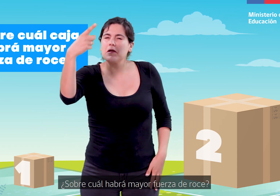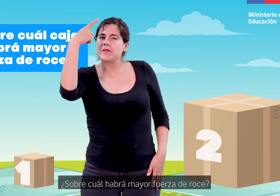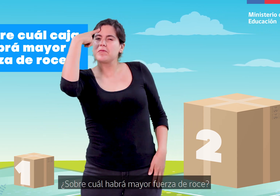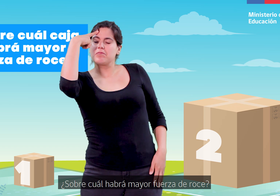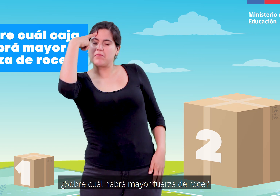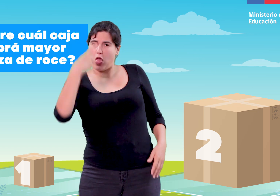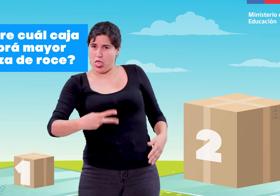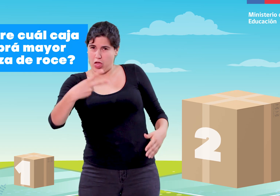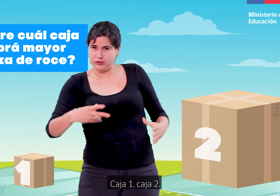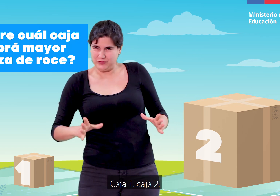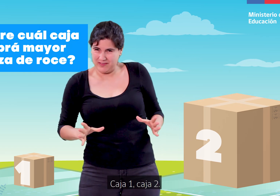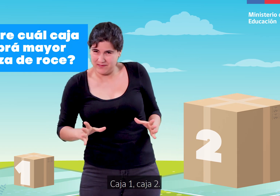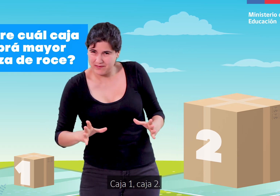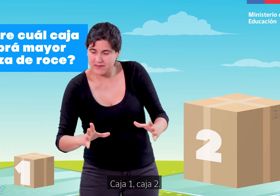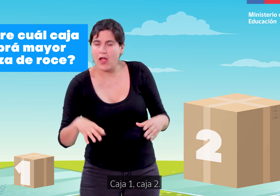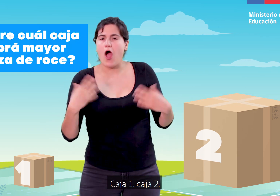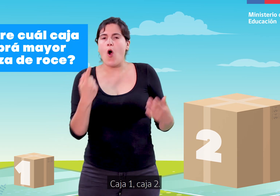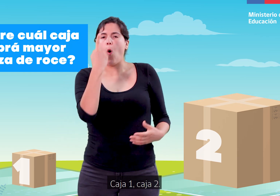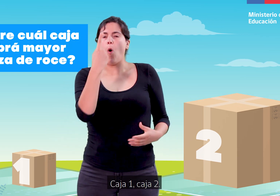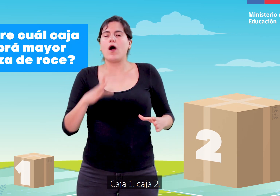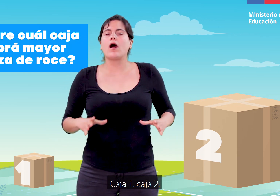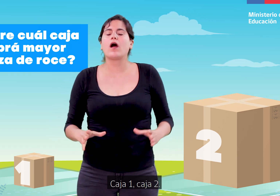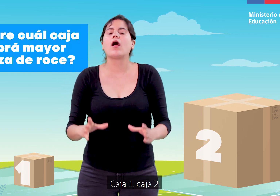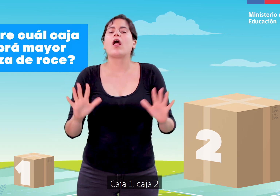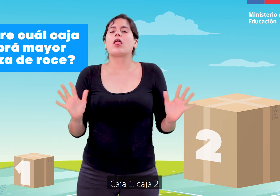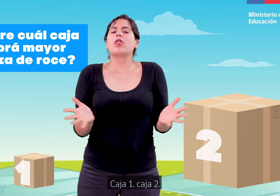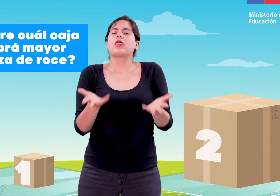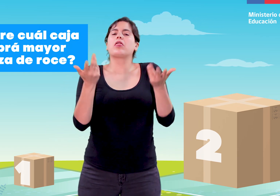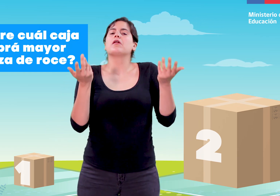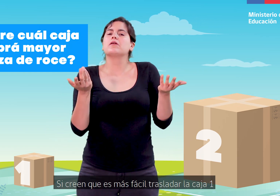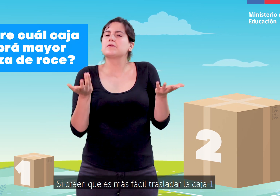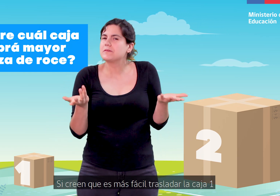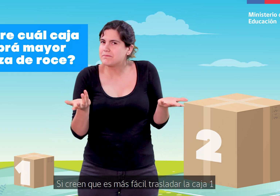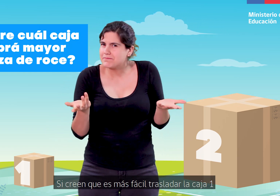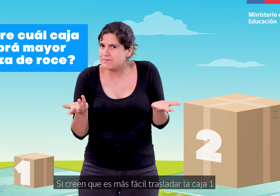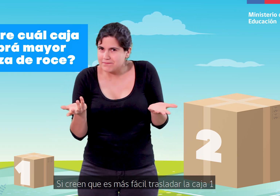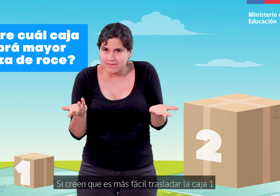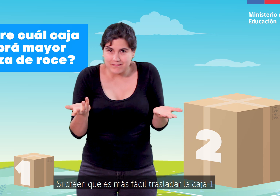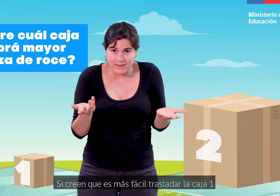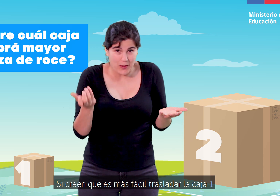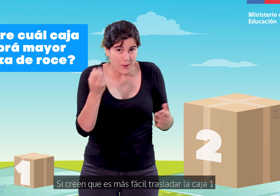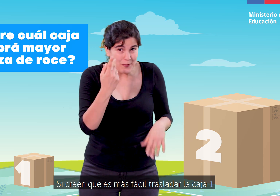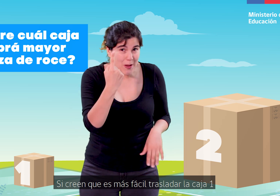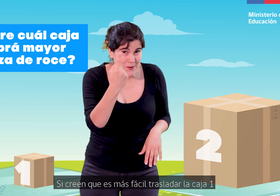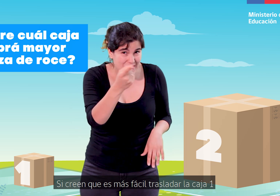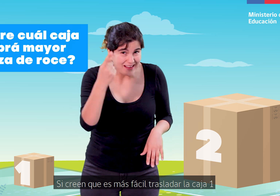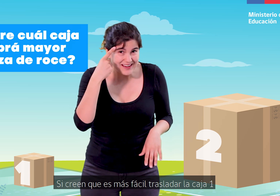de roce? Caja 2. Caja 1. Si creen que es más fácil trasladar la caja